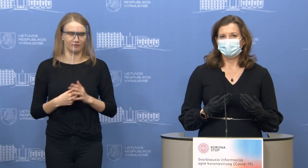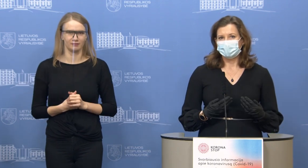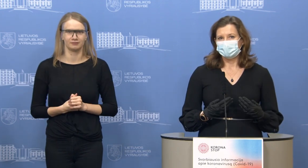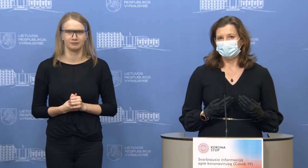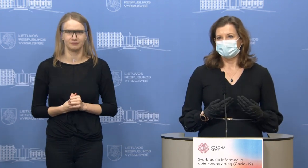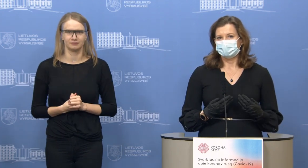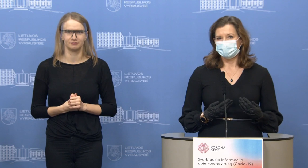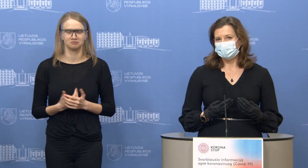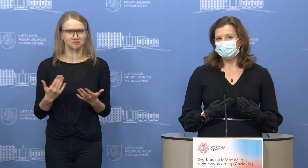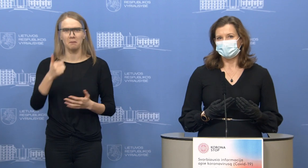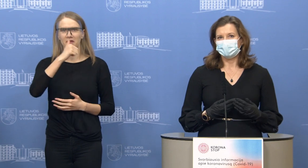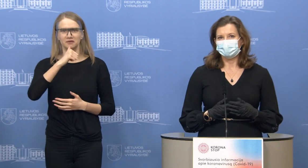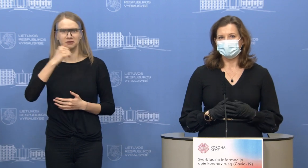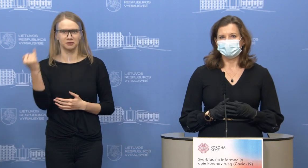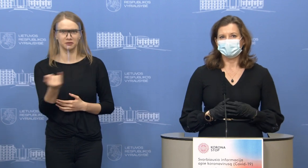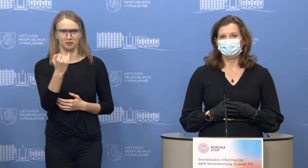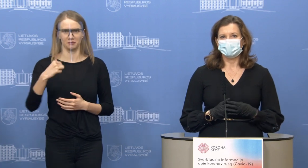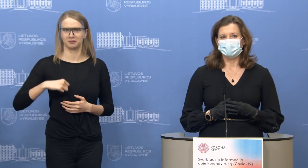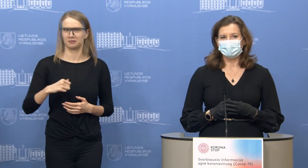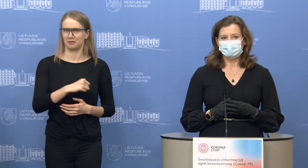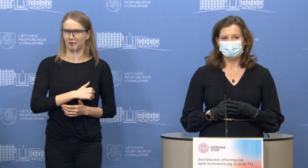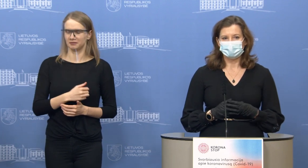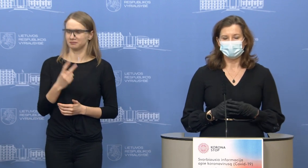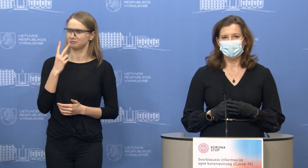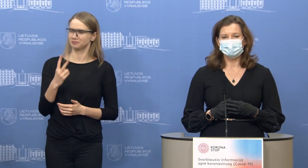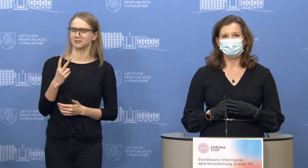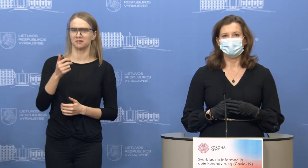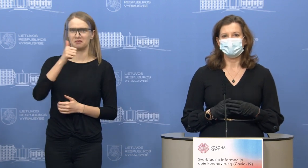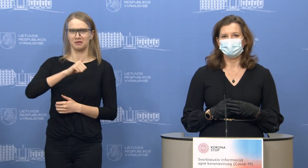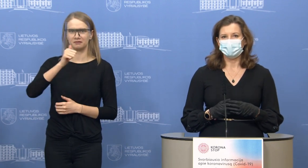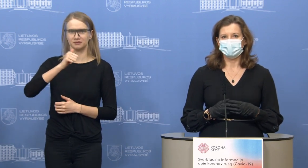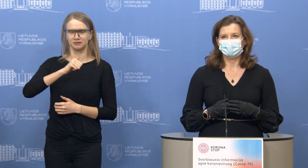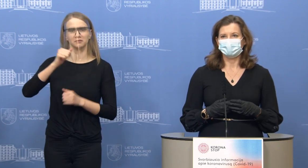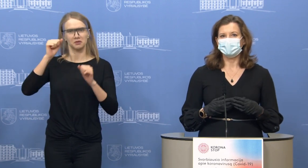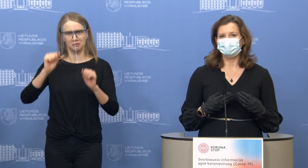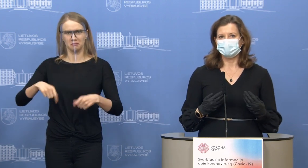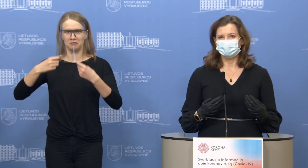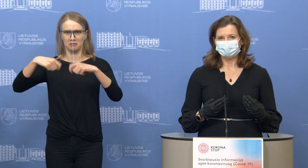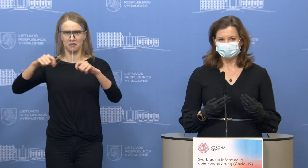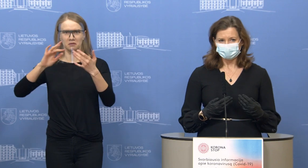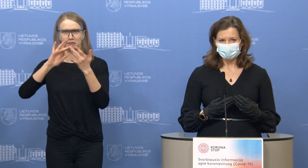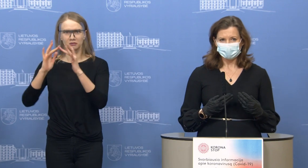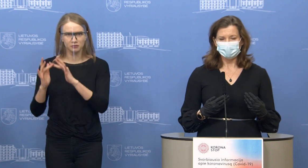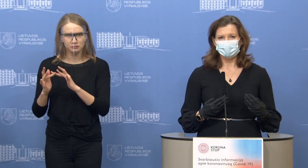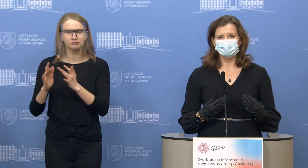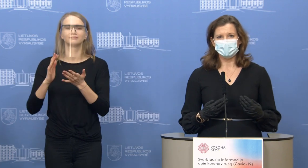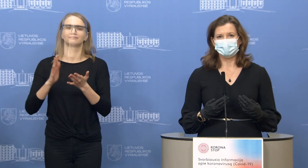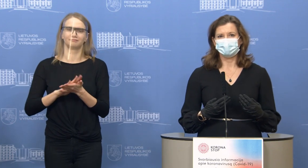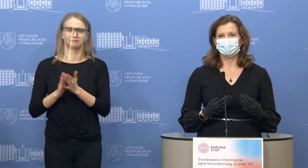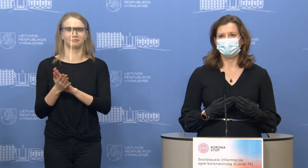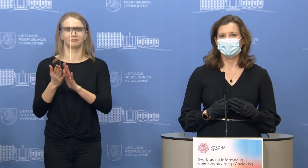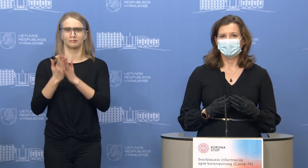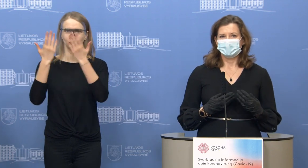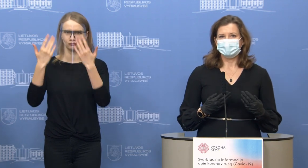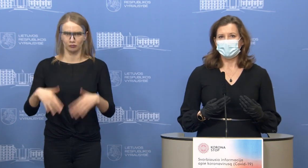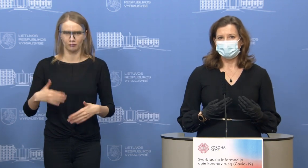labai įkvepia mus ir mes tikrai esame pasiruošę viešinti šią